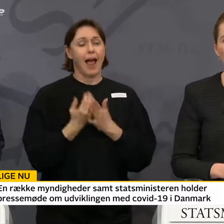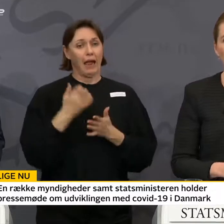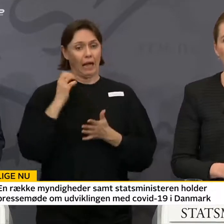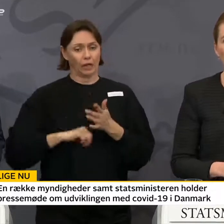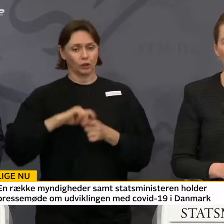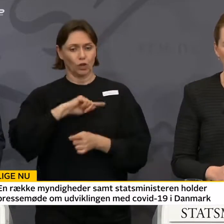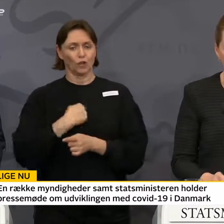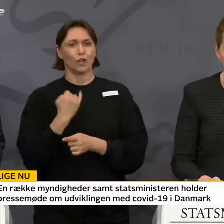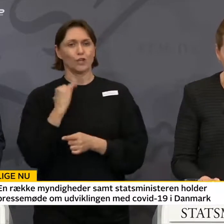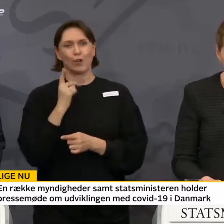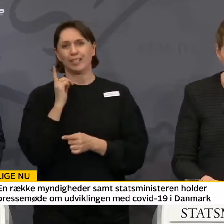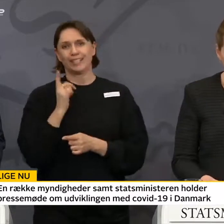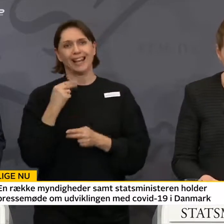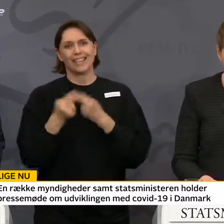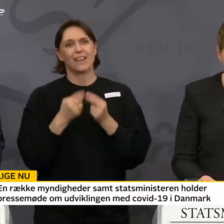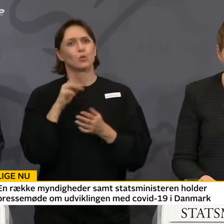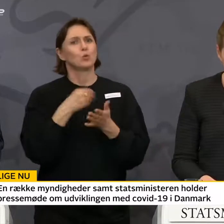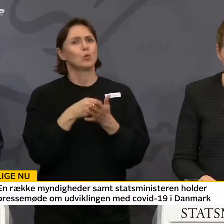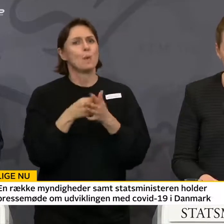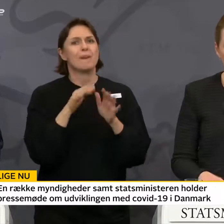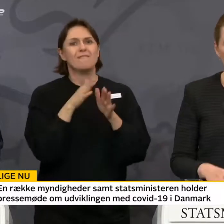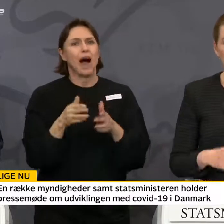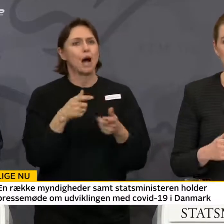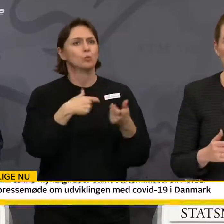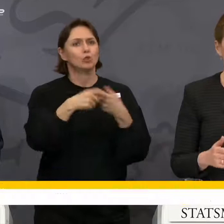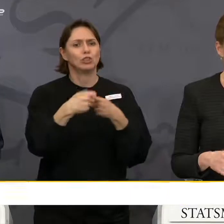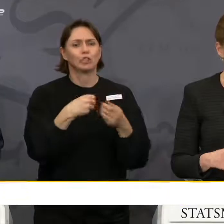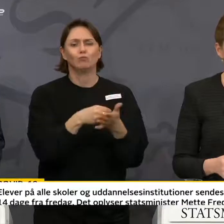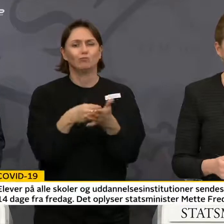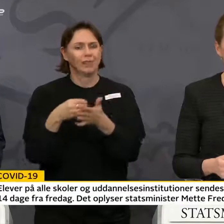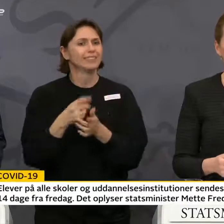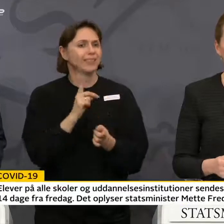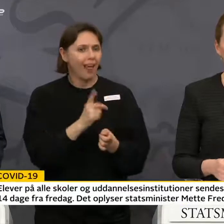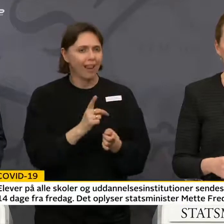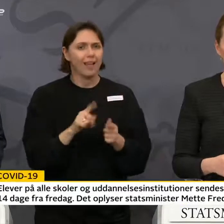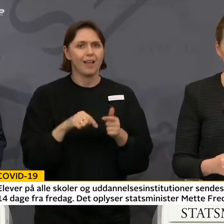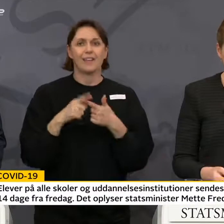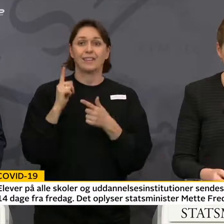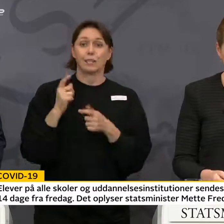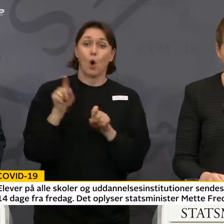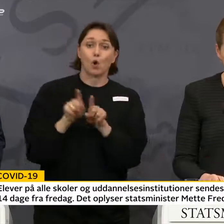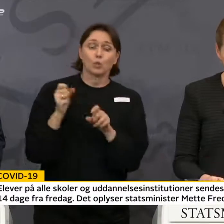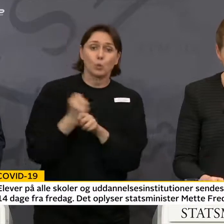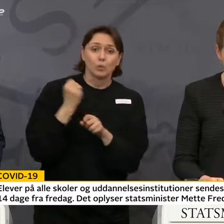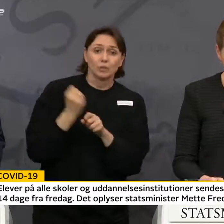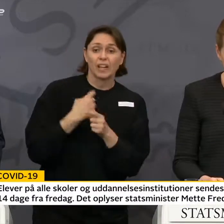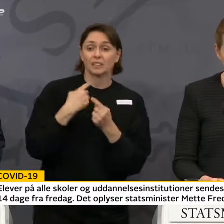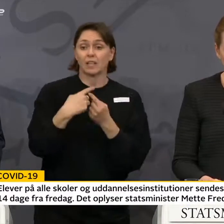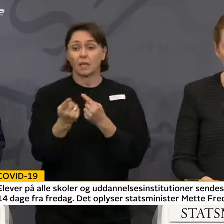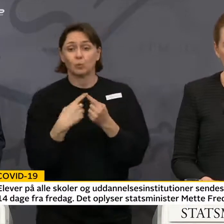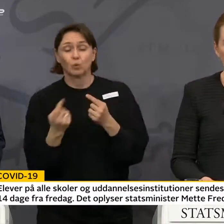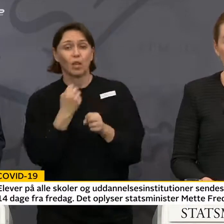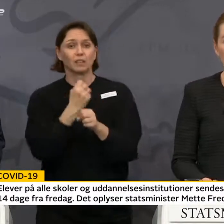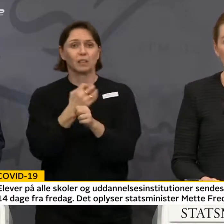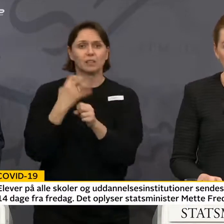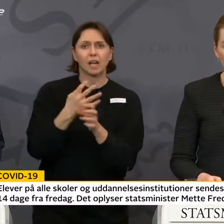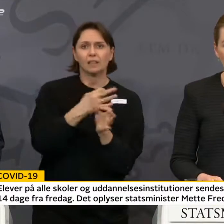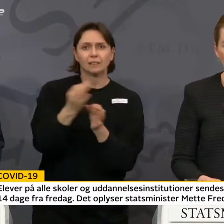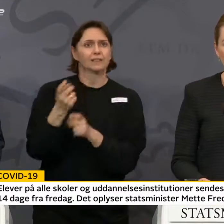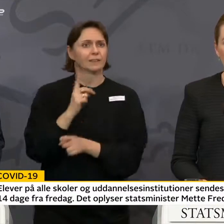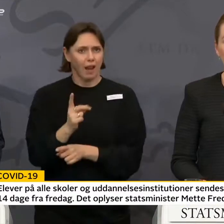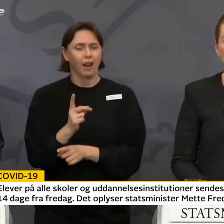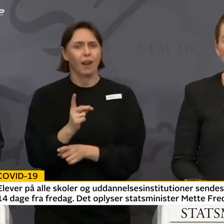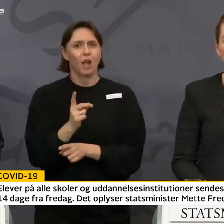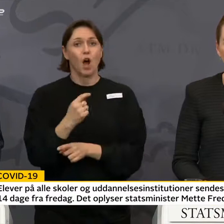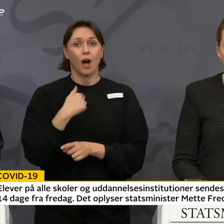selvfølgelig kunne købe varer i butikkerne, der skal produceres, der skal transporteres og der skal sælges. Og jeg vil gerne